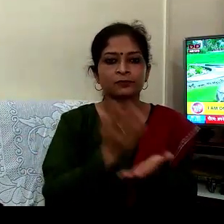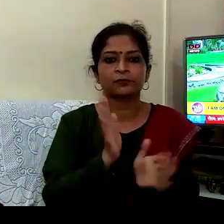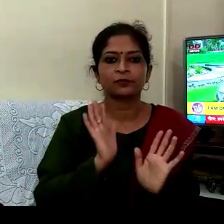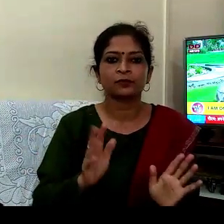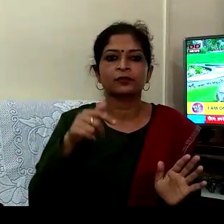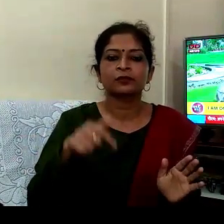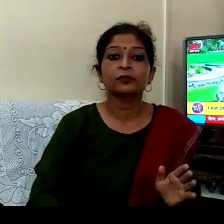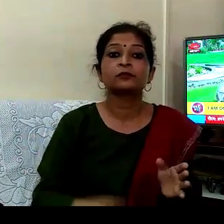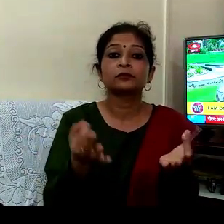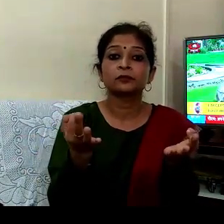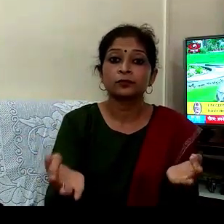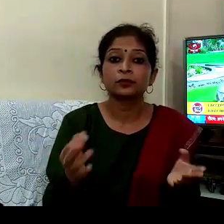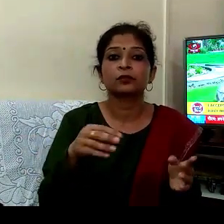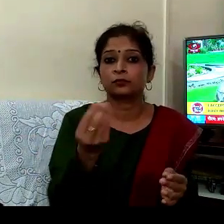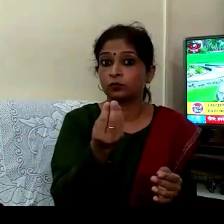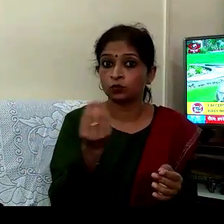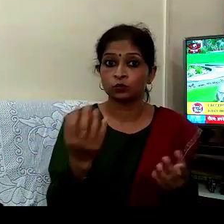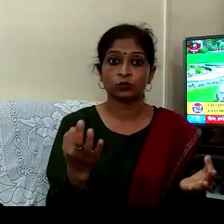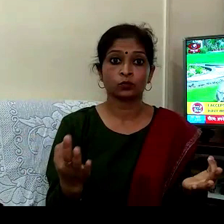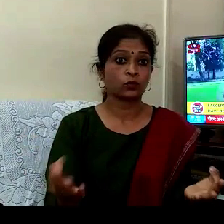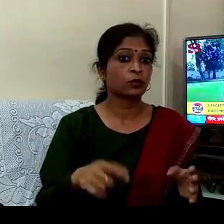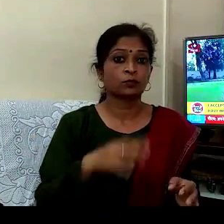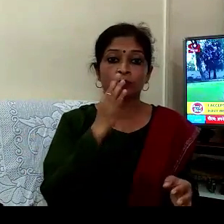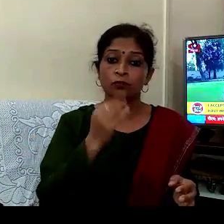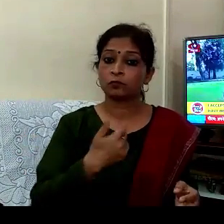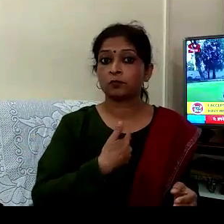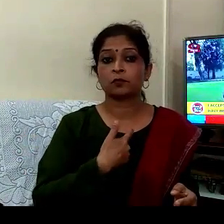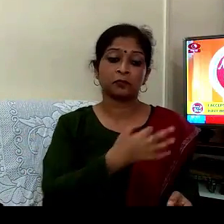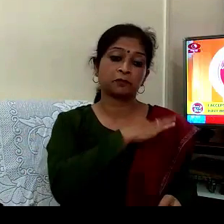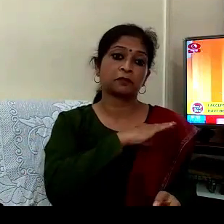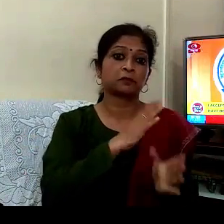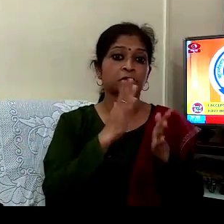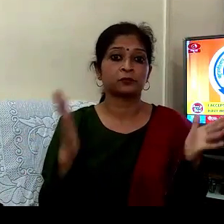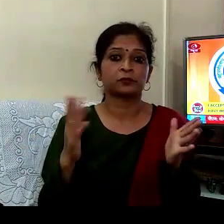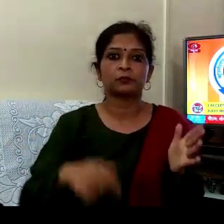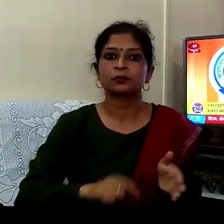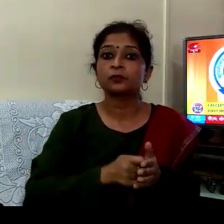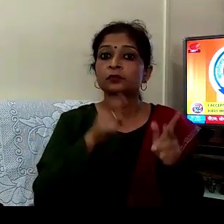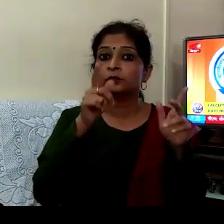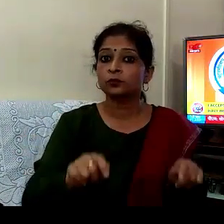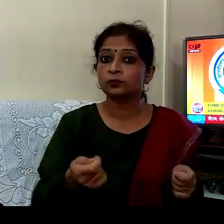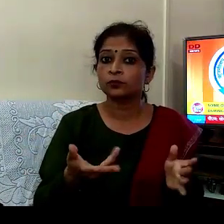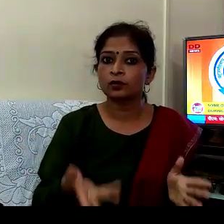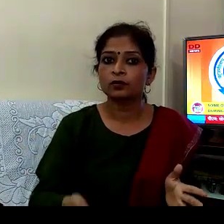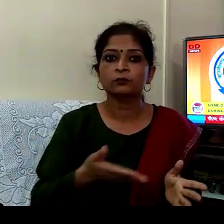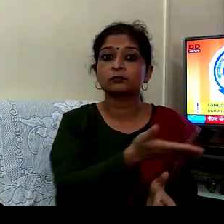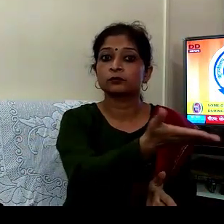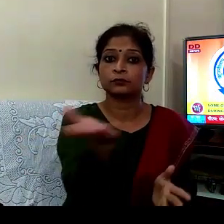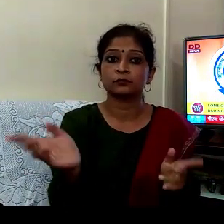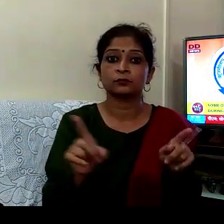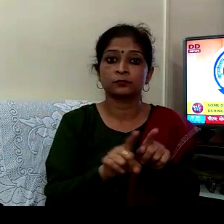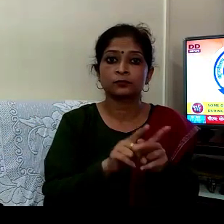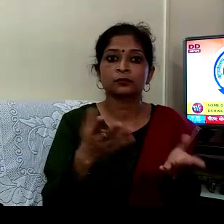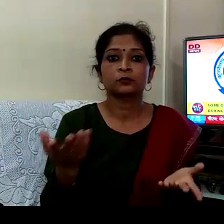کہ یوگی کے کچھ آسنوں سے مجھے بہت لاب ہوا ہے لوگ ڈاؤن کے دوران آپ کو بھی